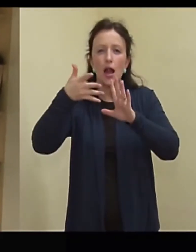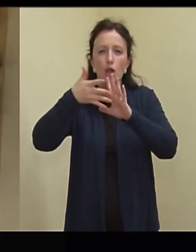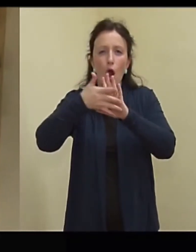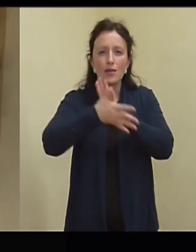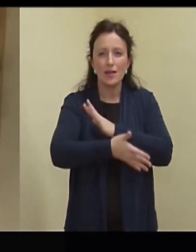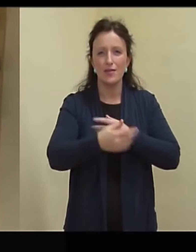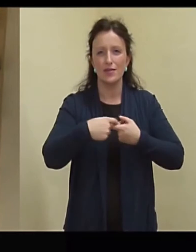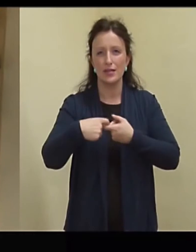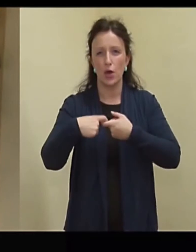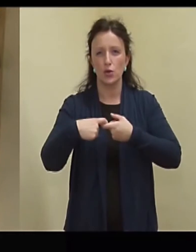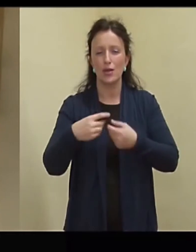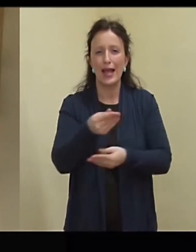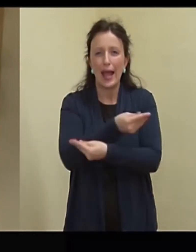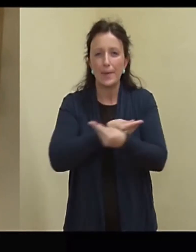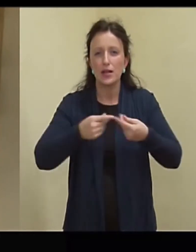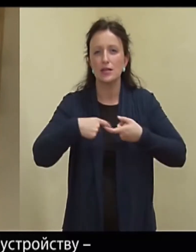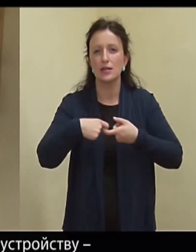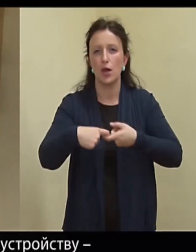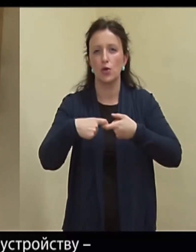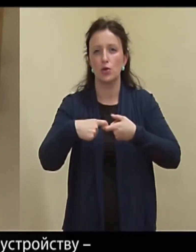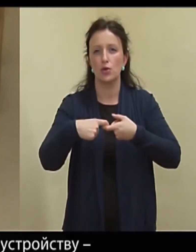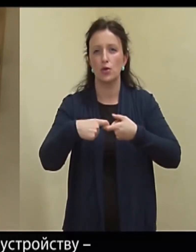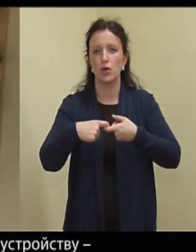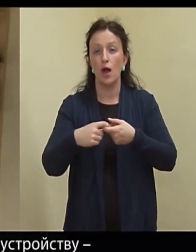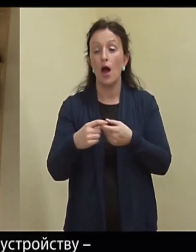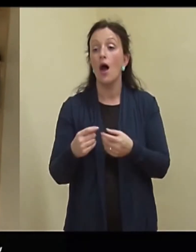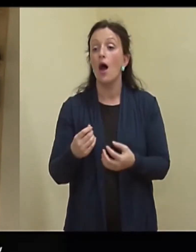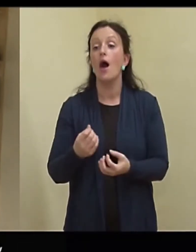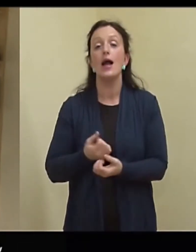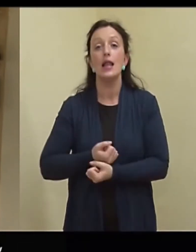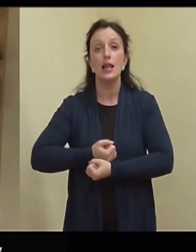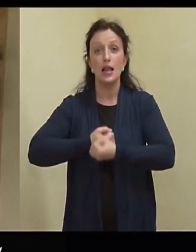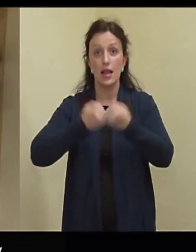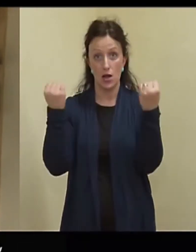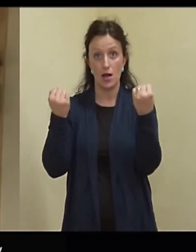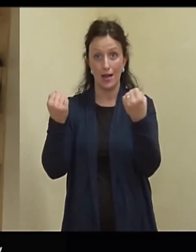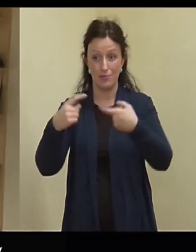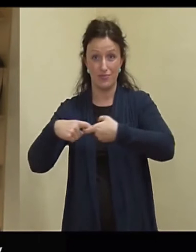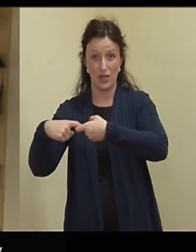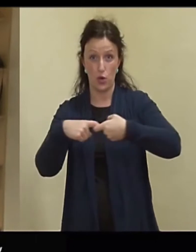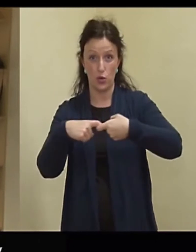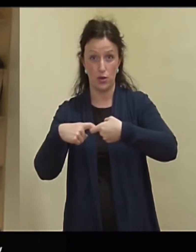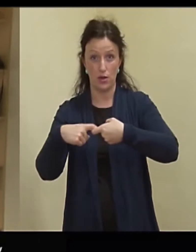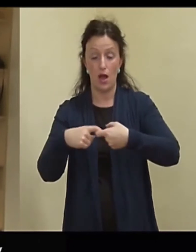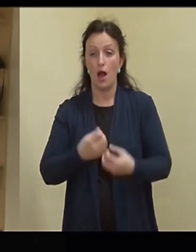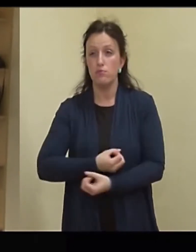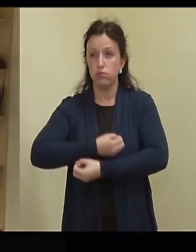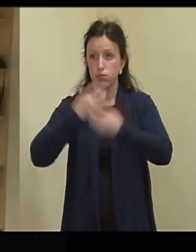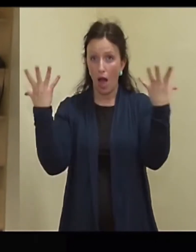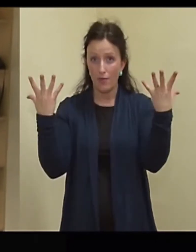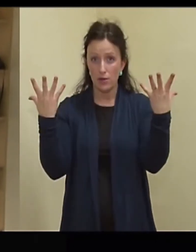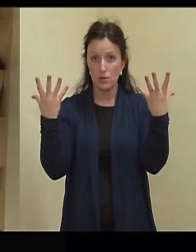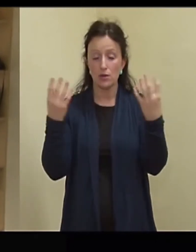ainetega, kemikaalidega, mis on ühendatud lõhkeseadelisega, kui pahvatus käib, peale seda siis lendab laiali